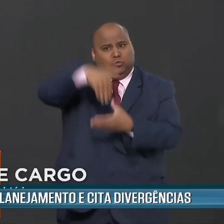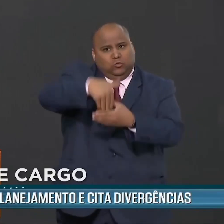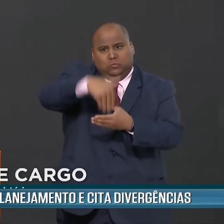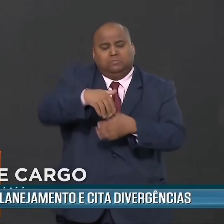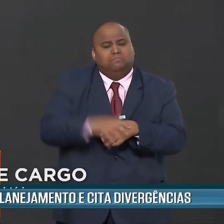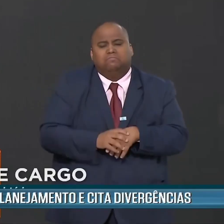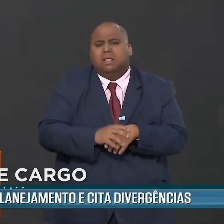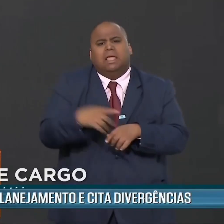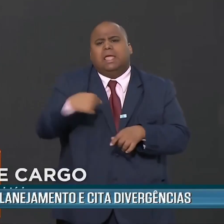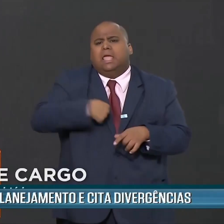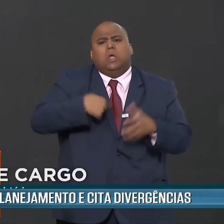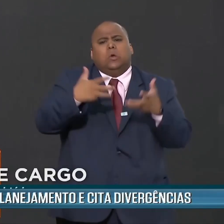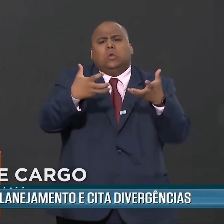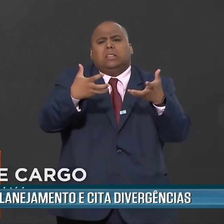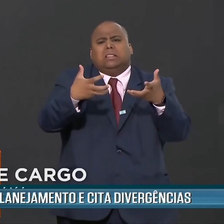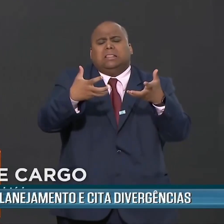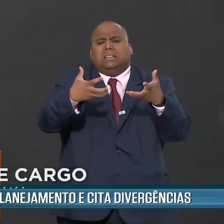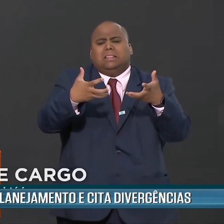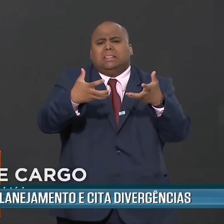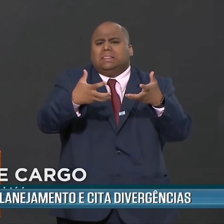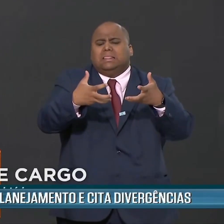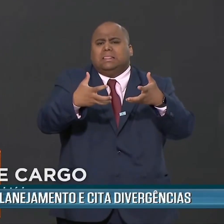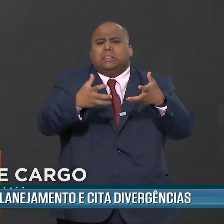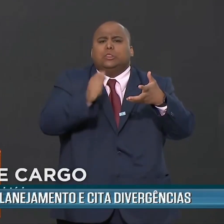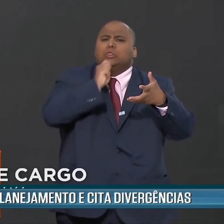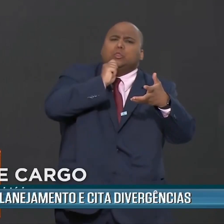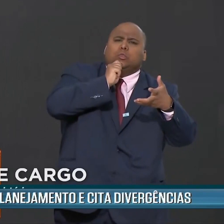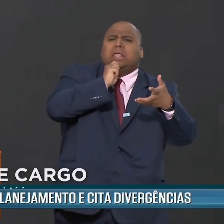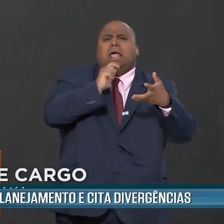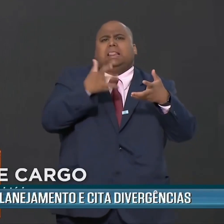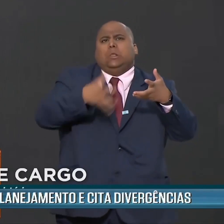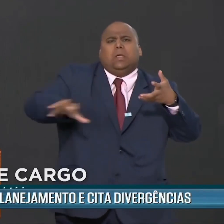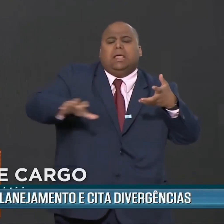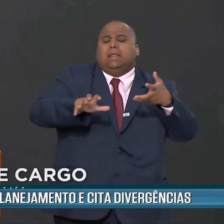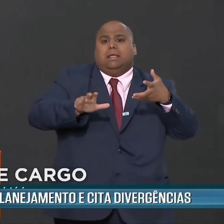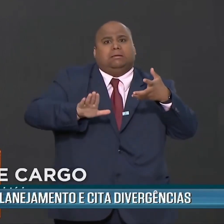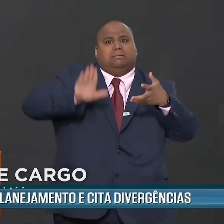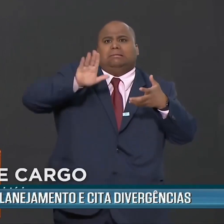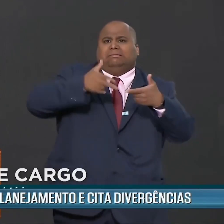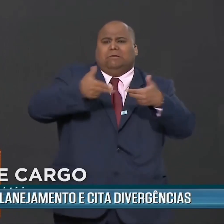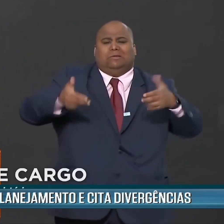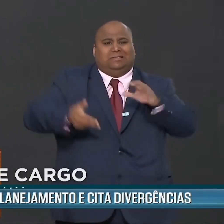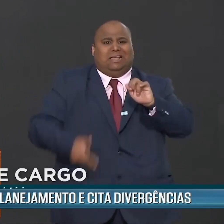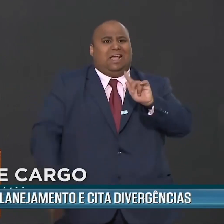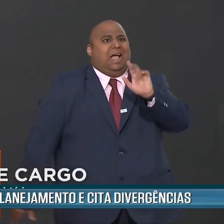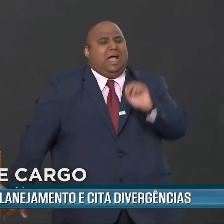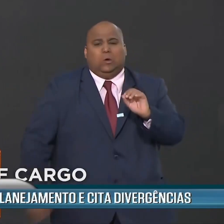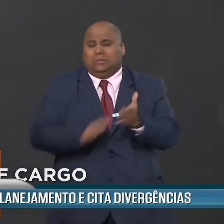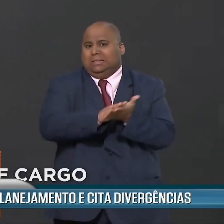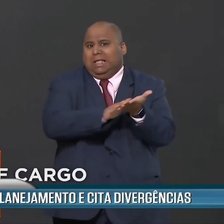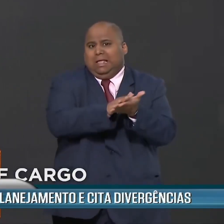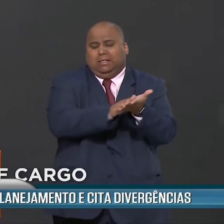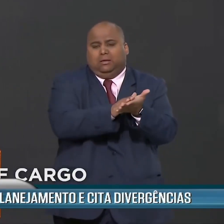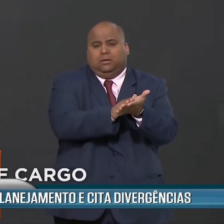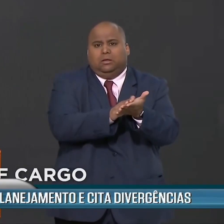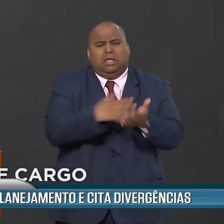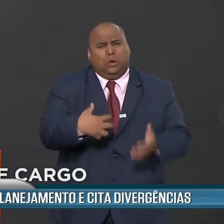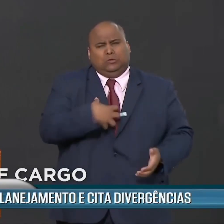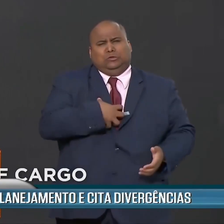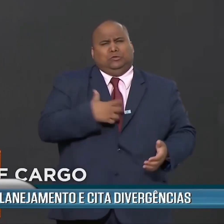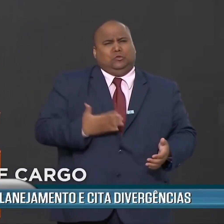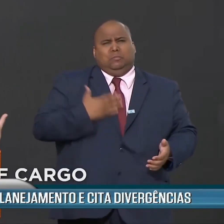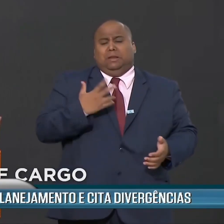justamente por divergir nesta pauta com o Partido dos Trabalhadores. A minha surpresa foi dupla.